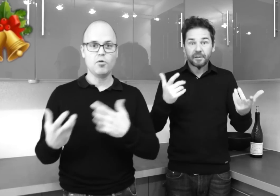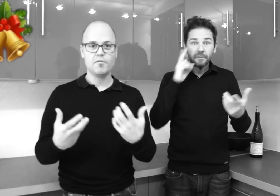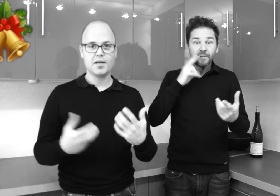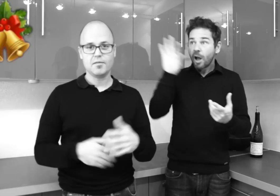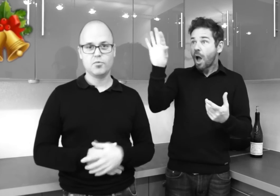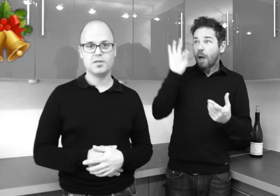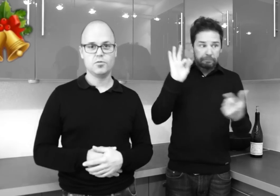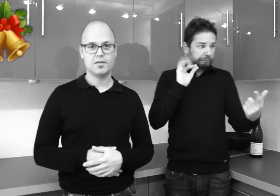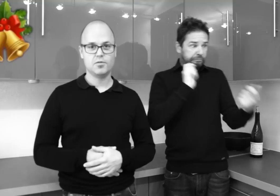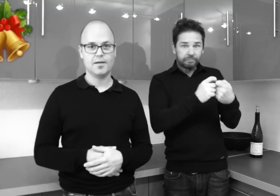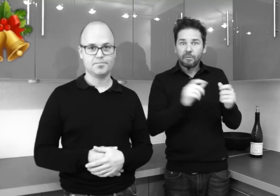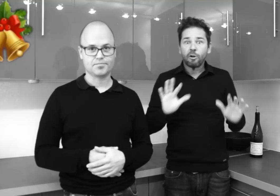bons vins pour ces occasions-là ?